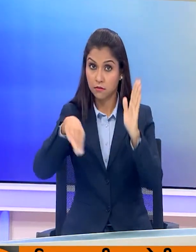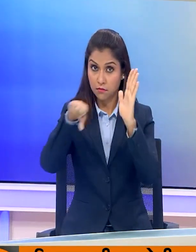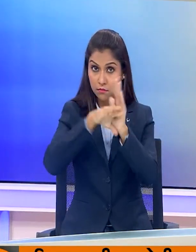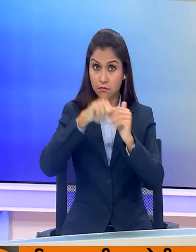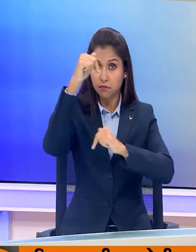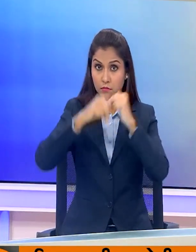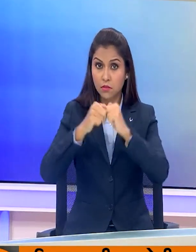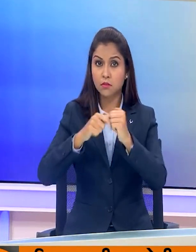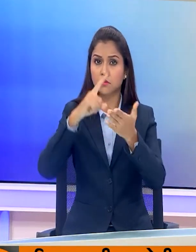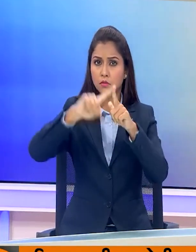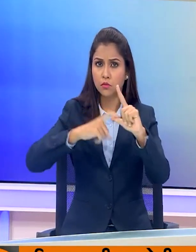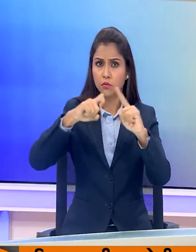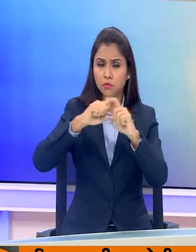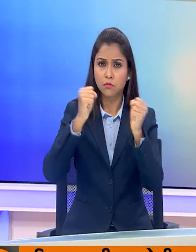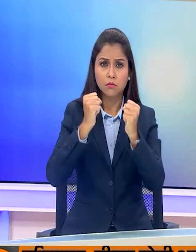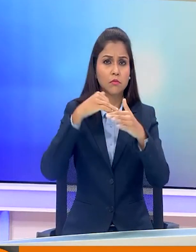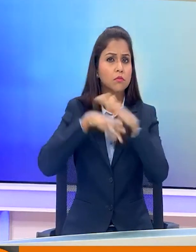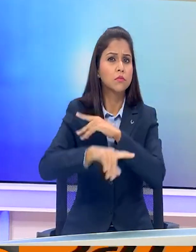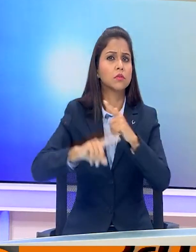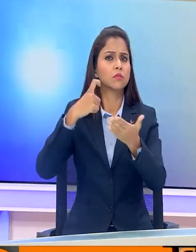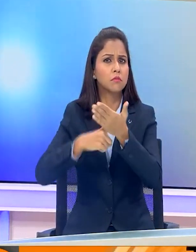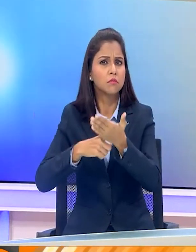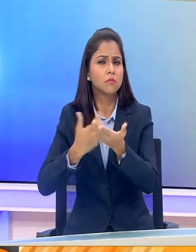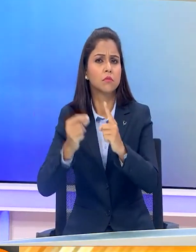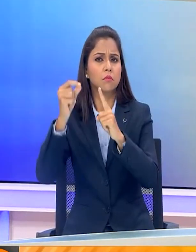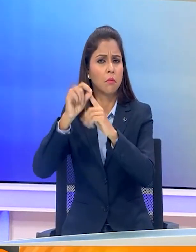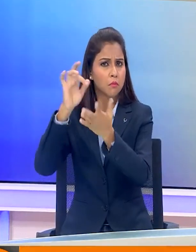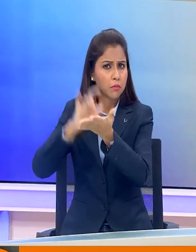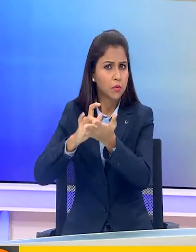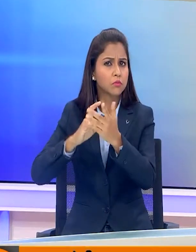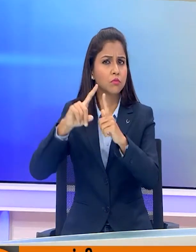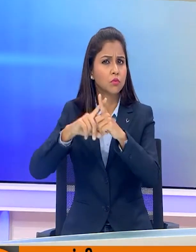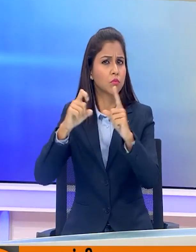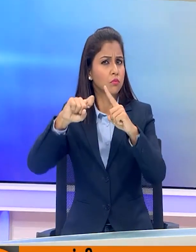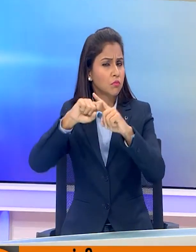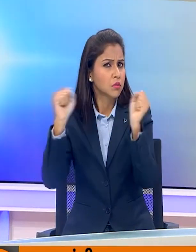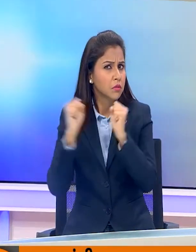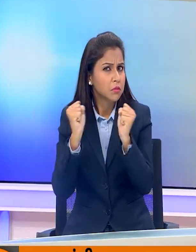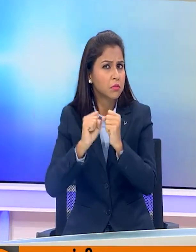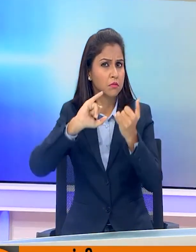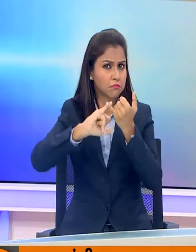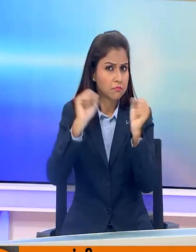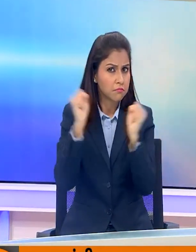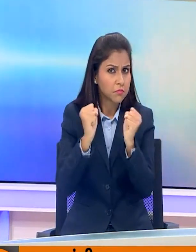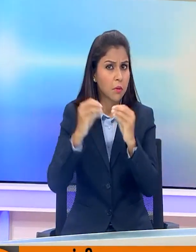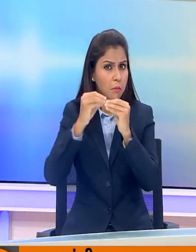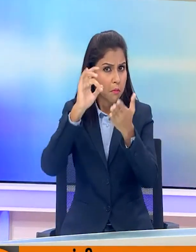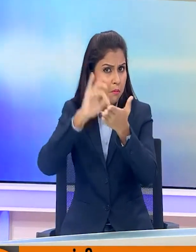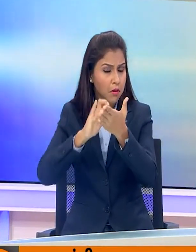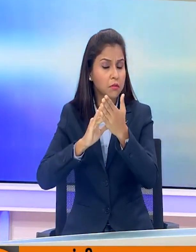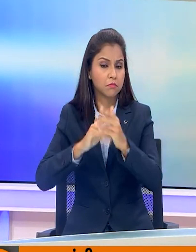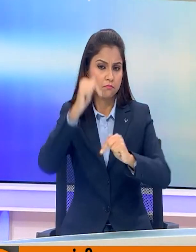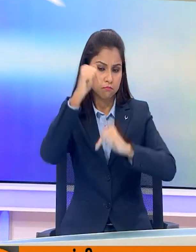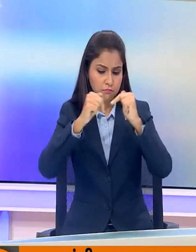में जम्मू के रियासी, राज़ौरी और पुंच और कश्मीर घाटी में श्रीनगर और बढगाम जिले में वोट